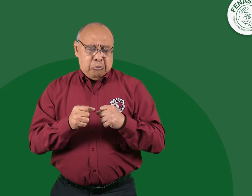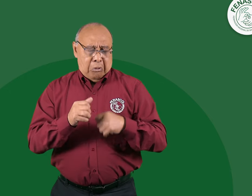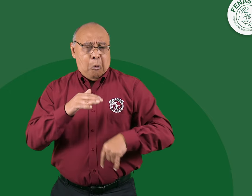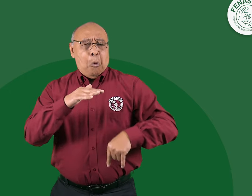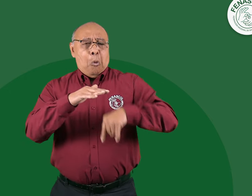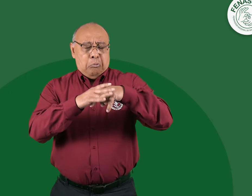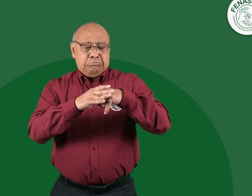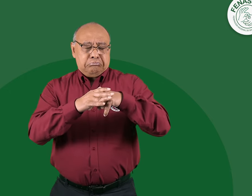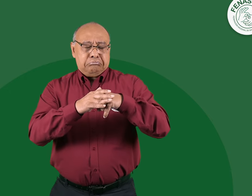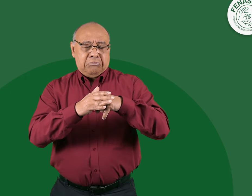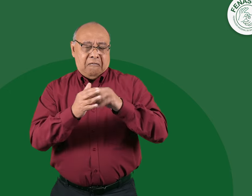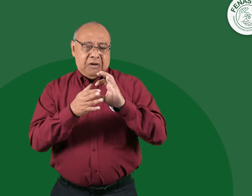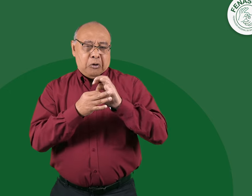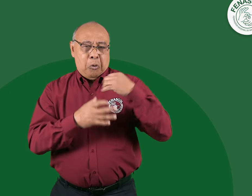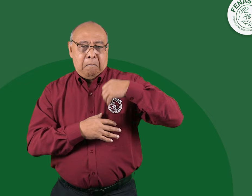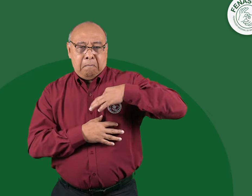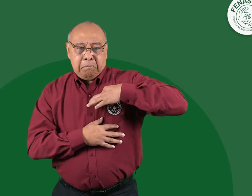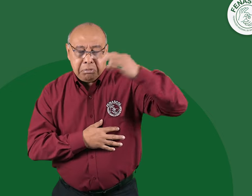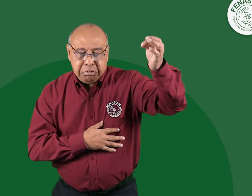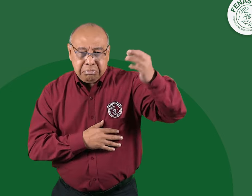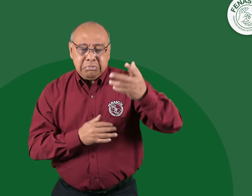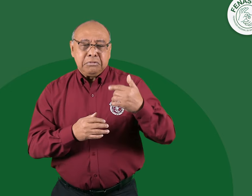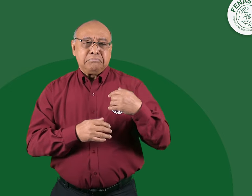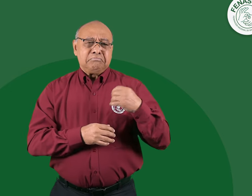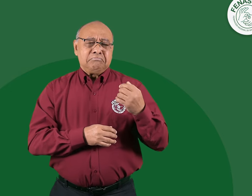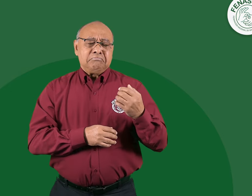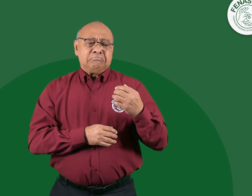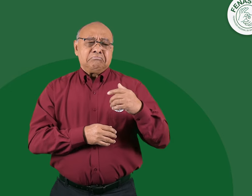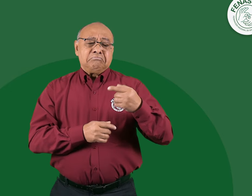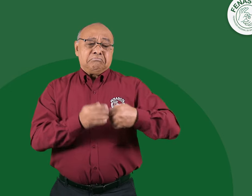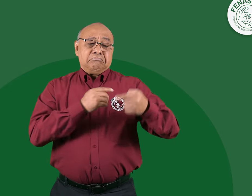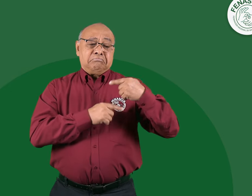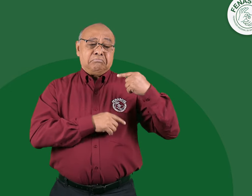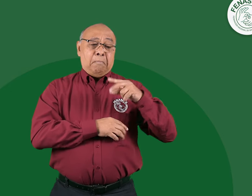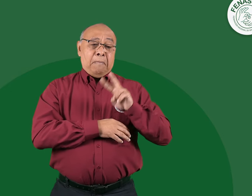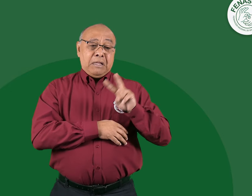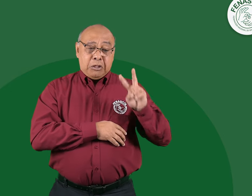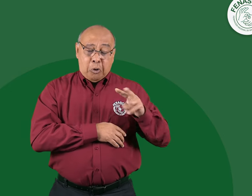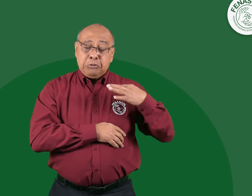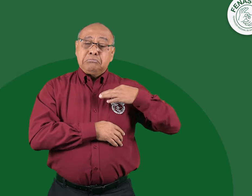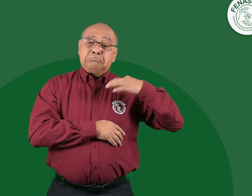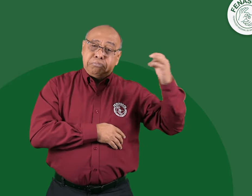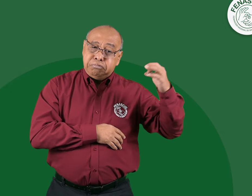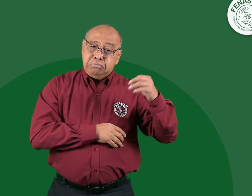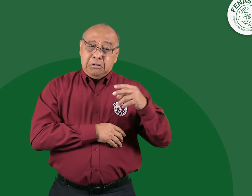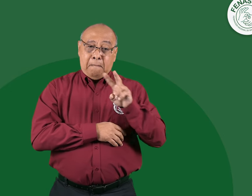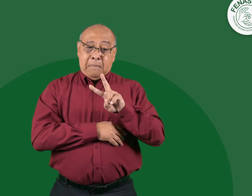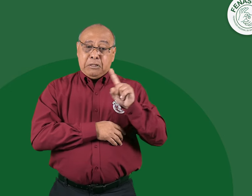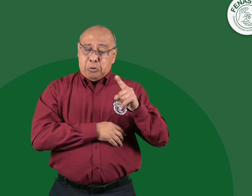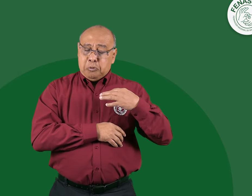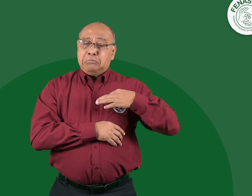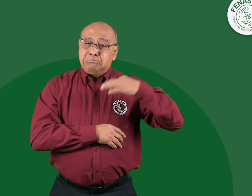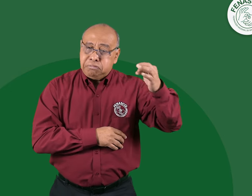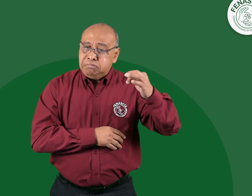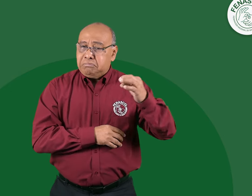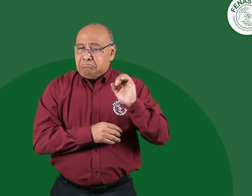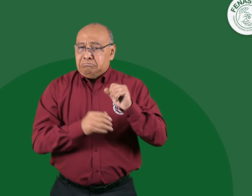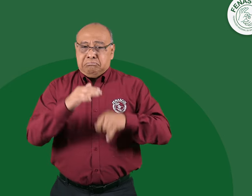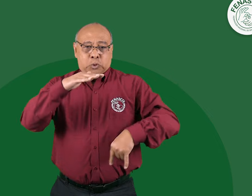2021, donde hemos participado con normalidad en el proceso de licitación pública y subidos los respectivos documentos.